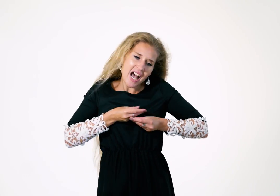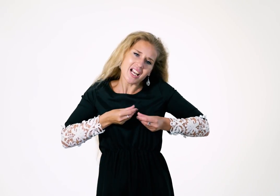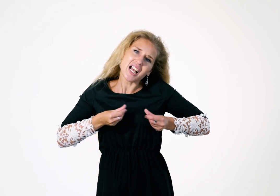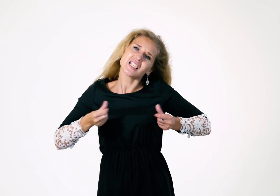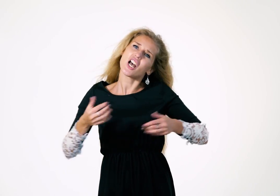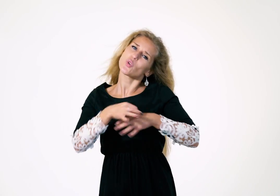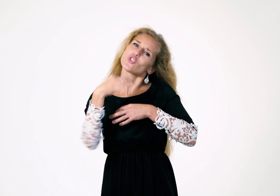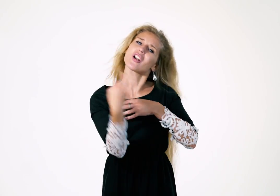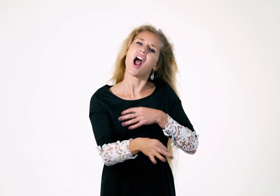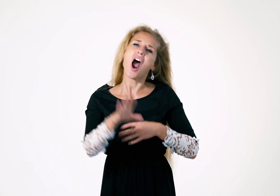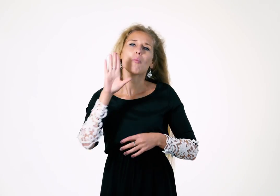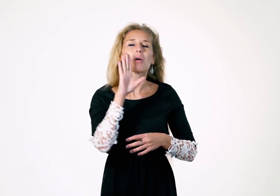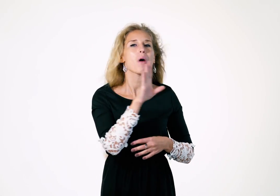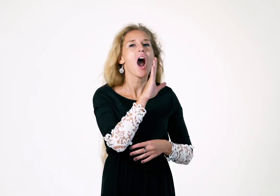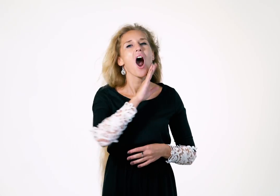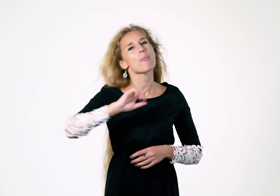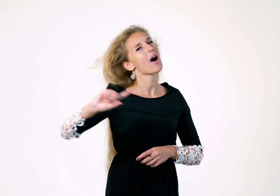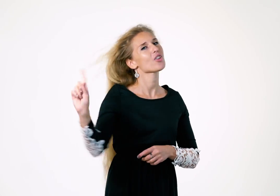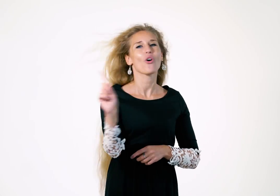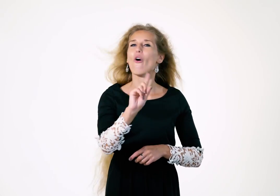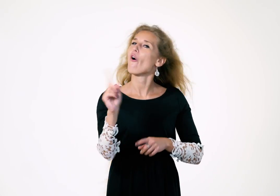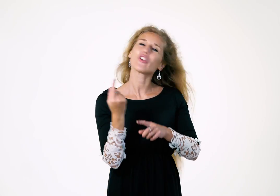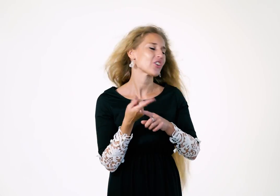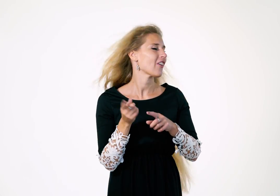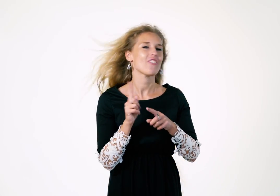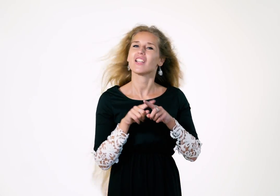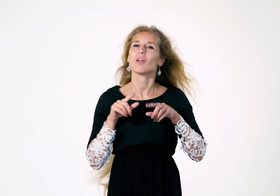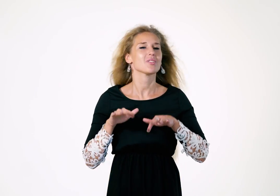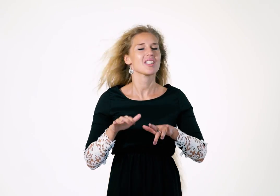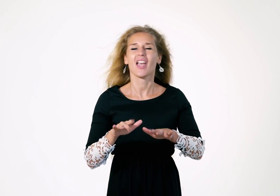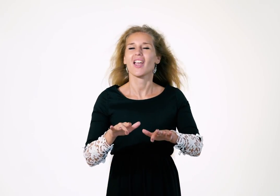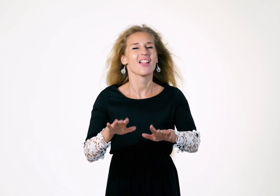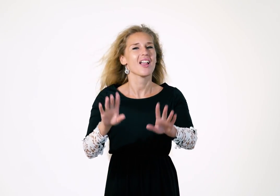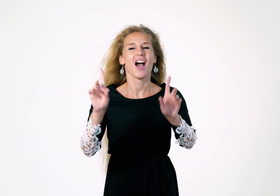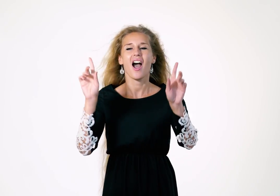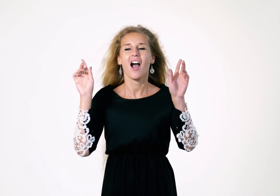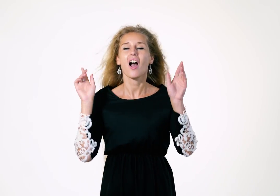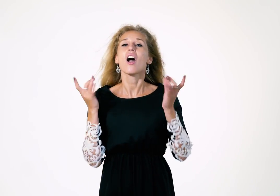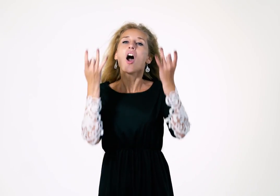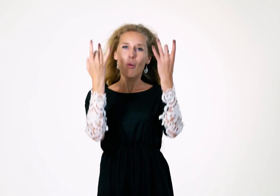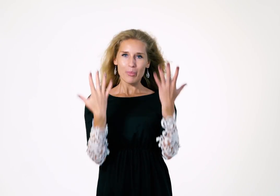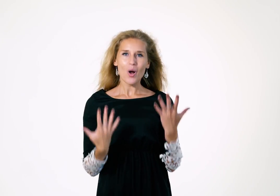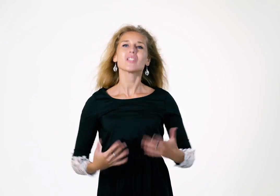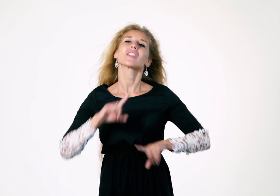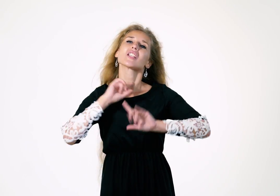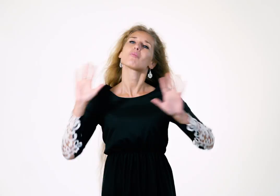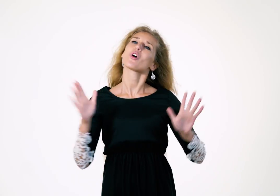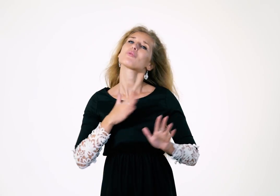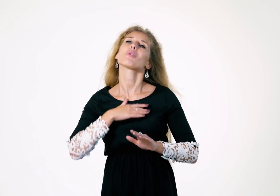Зарастают шрамы, мама, но не в этом дело Просто спой мне